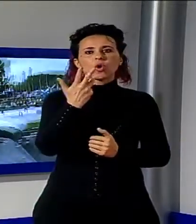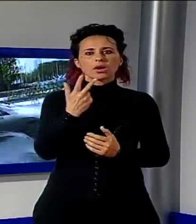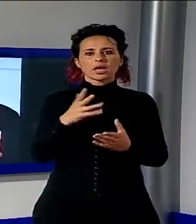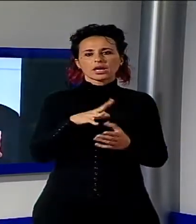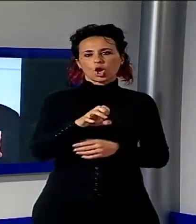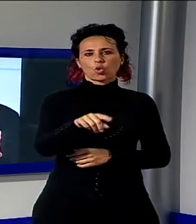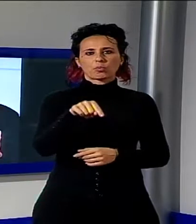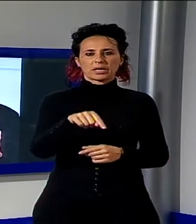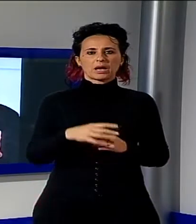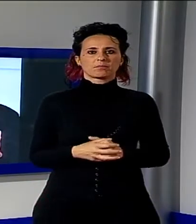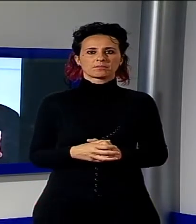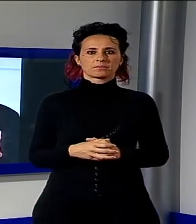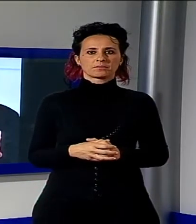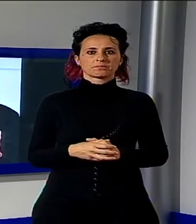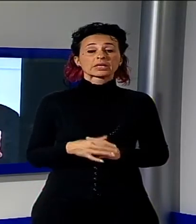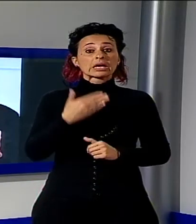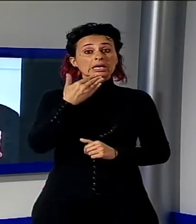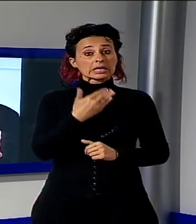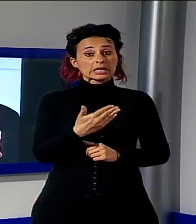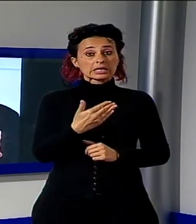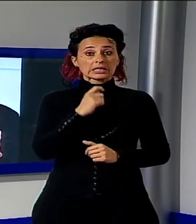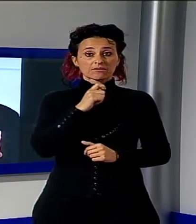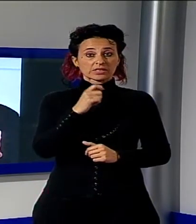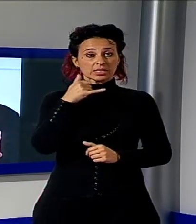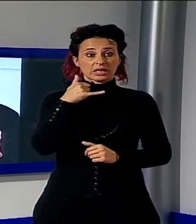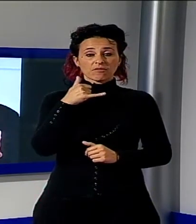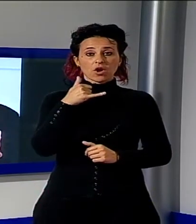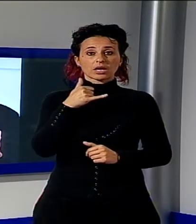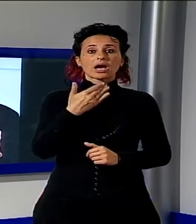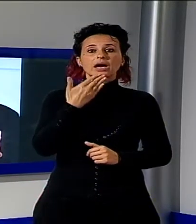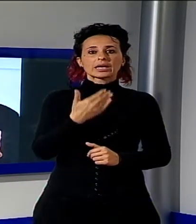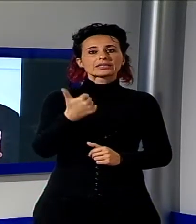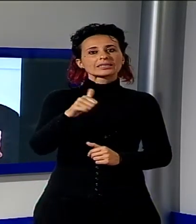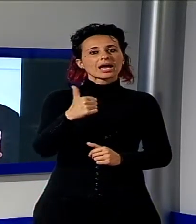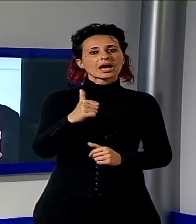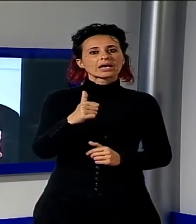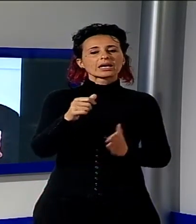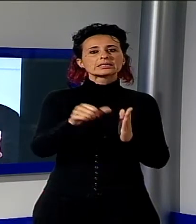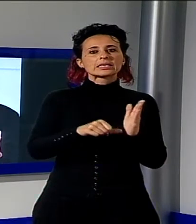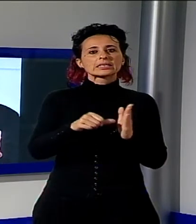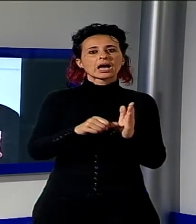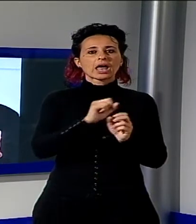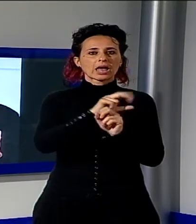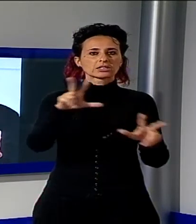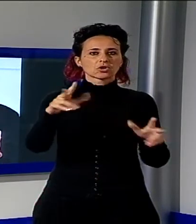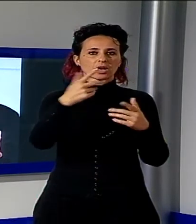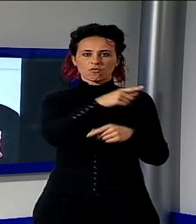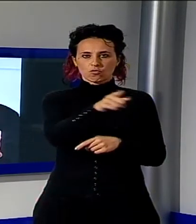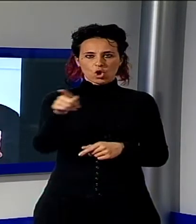Accogliendo anche la vostra segnalazione possiamo riinserire un'indicazione che però non sarà come